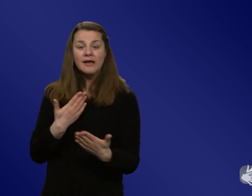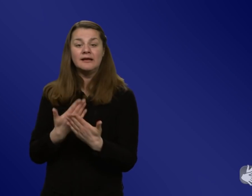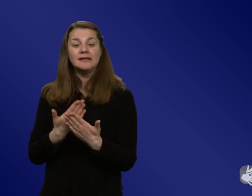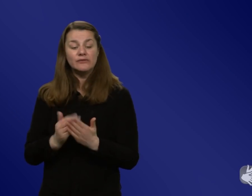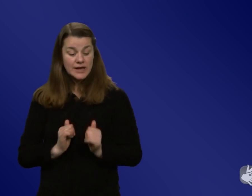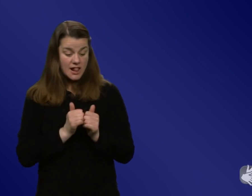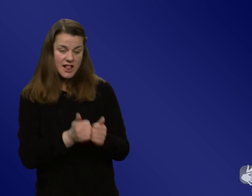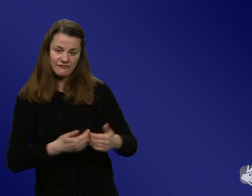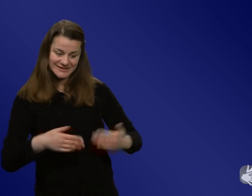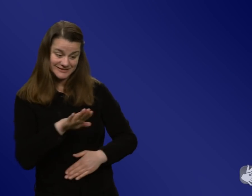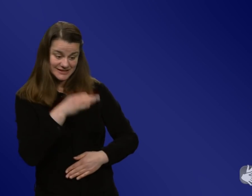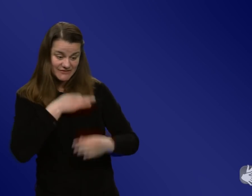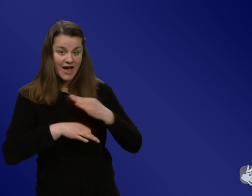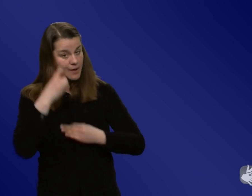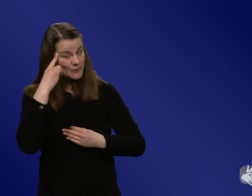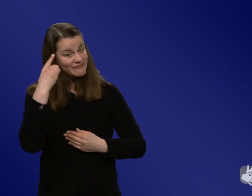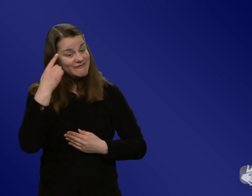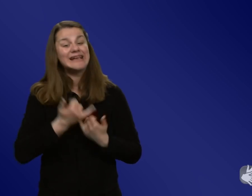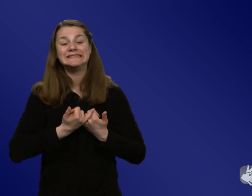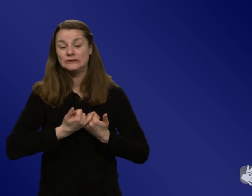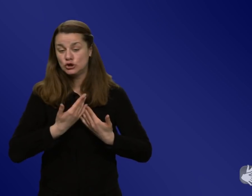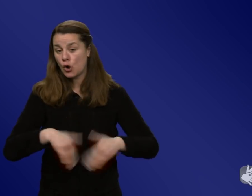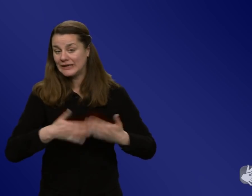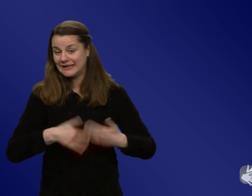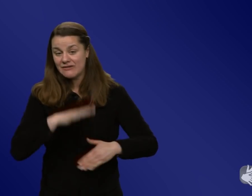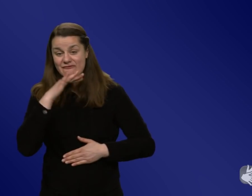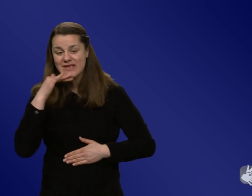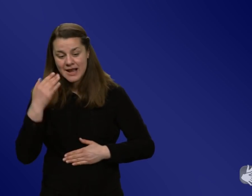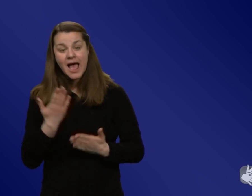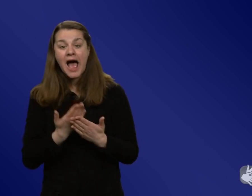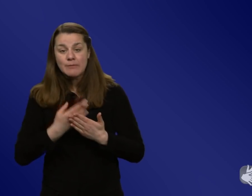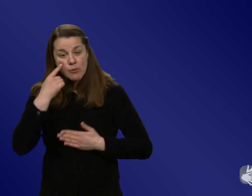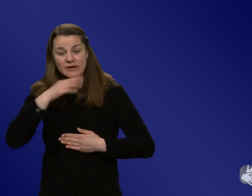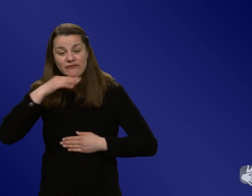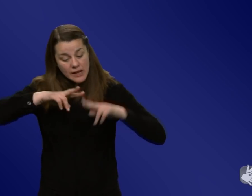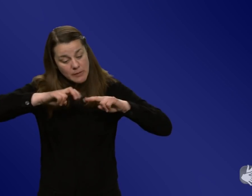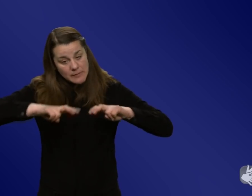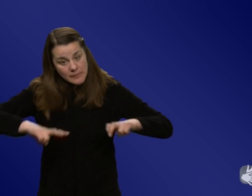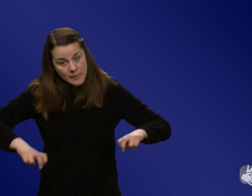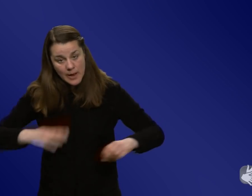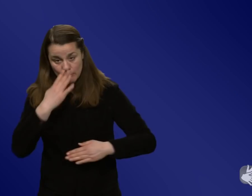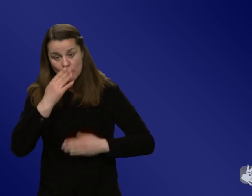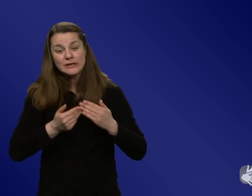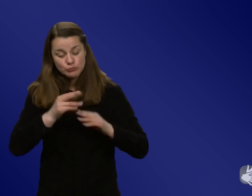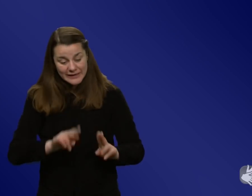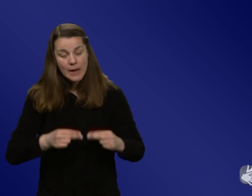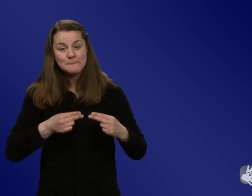Frage wissen wir noch nichts, wir tun aber dieses oder jenes, um diese Frage zu beantworten. Das ist auch schon eine Antwort. Das